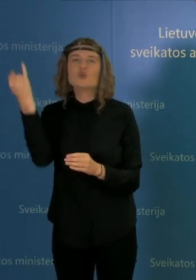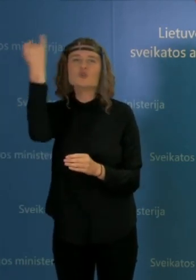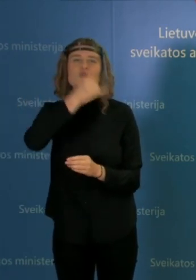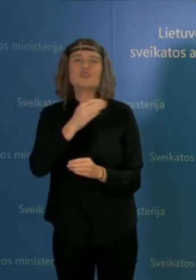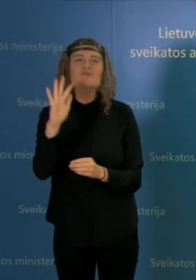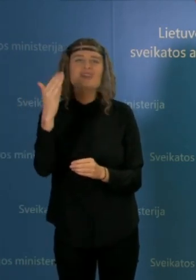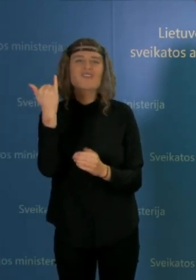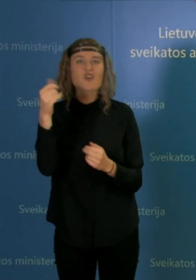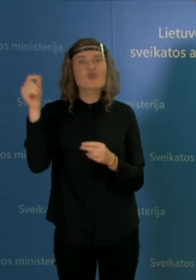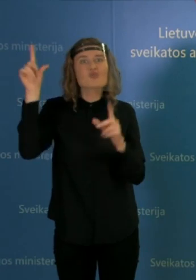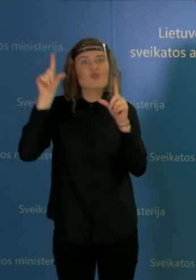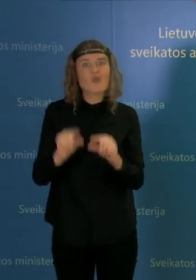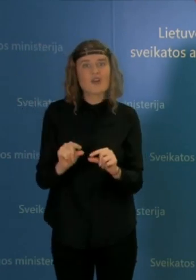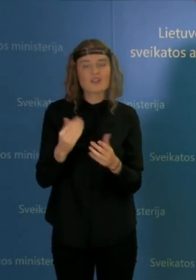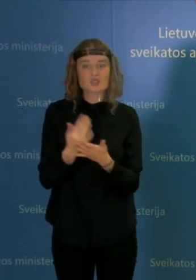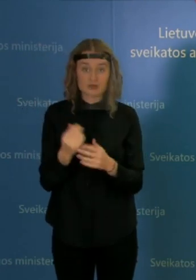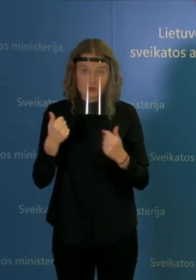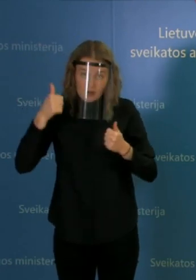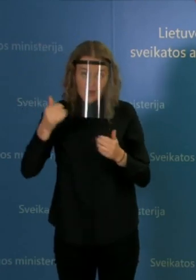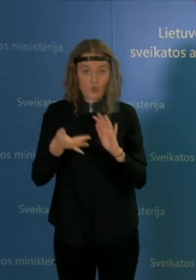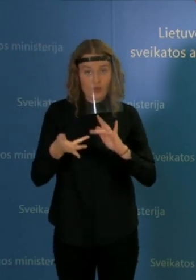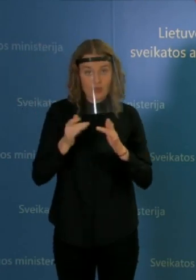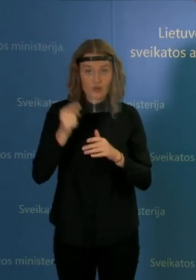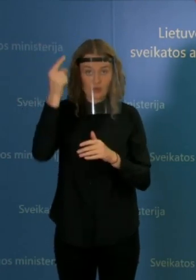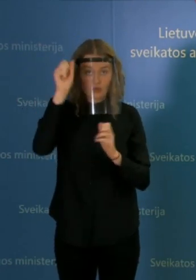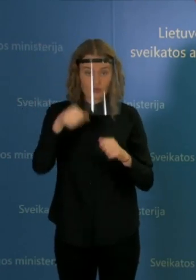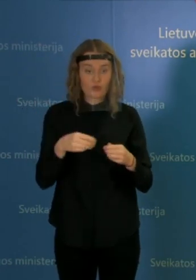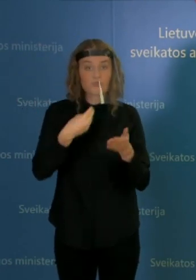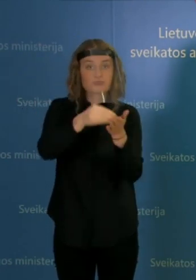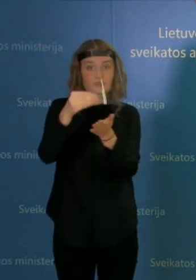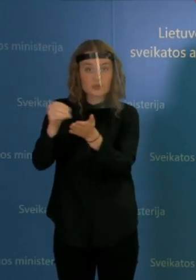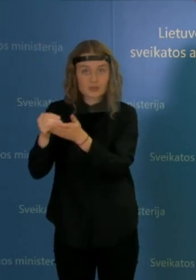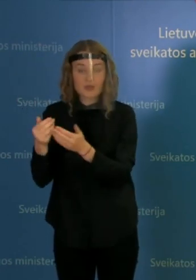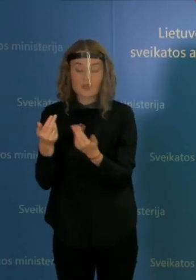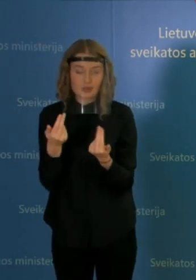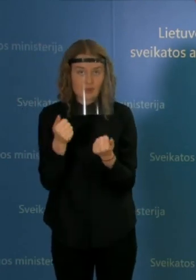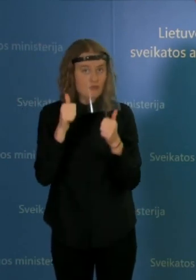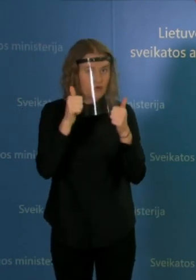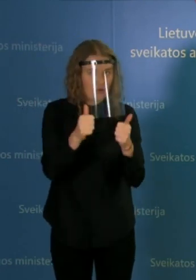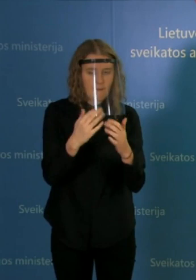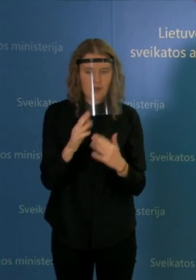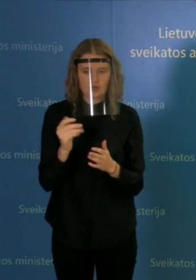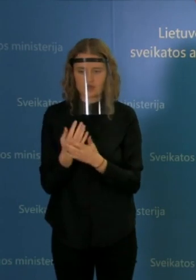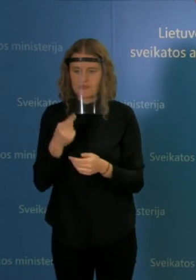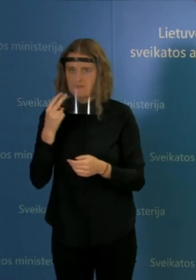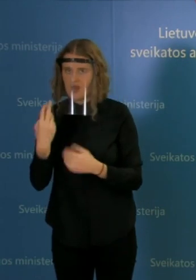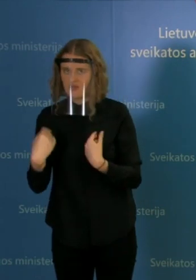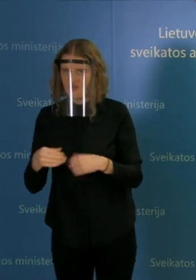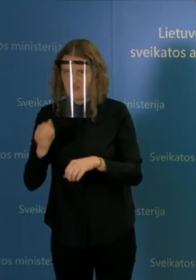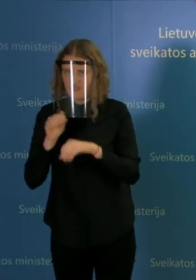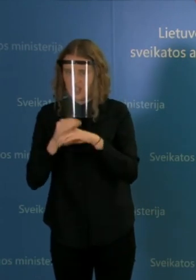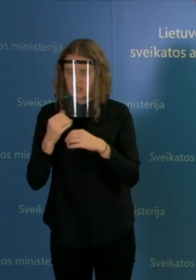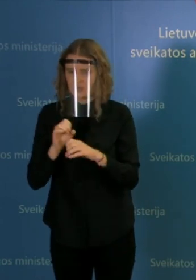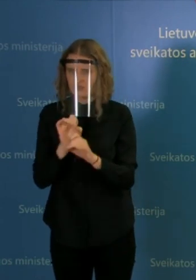penktadienį vyksta internete ir perkamos prekės ten. Bet girdim tikrai visokių istorijų. Matom, kad labai